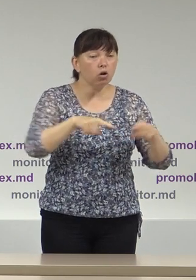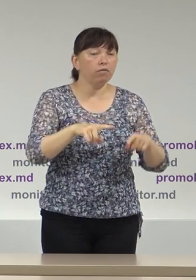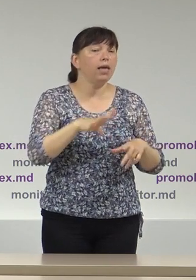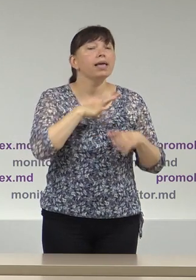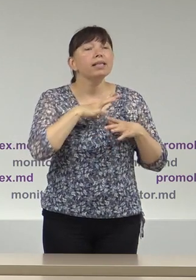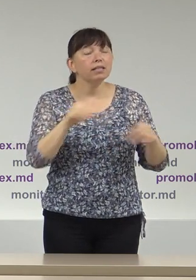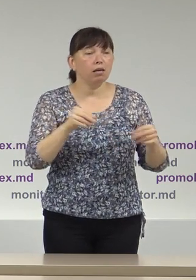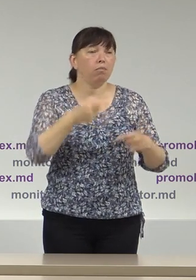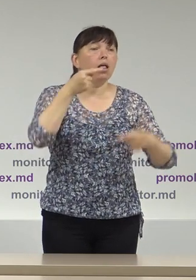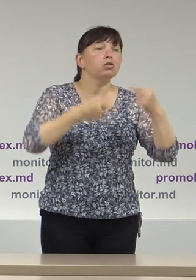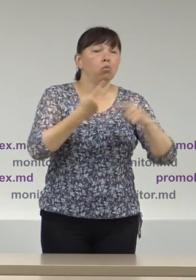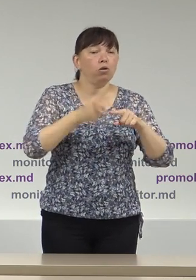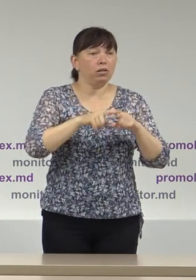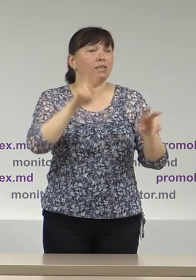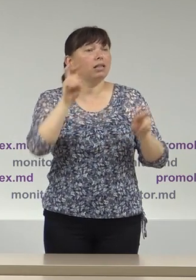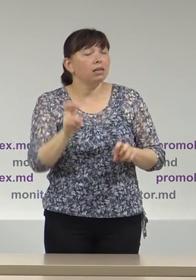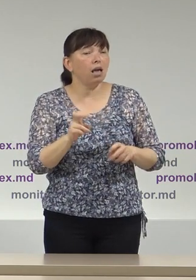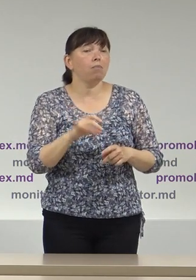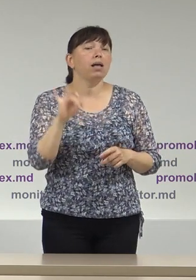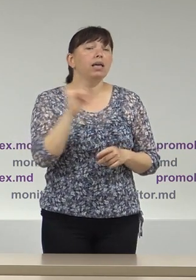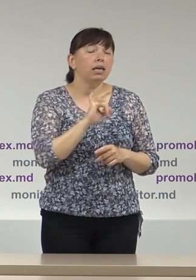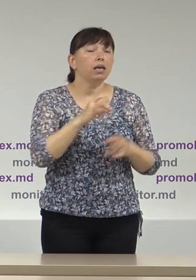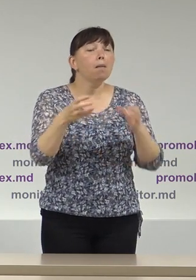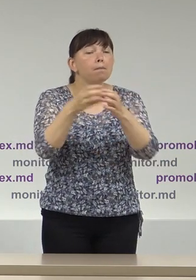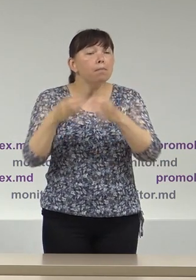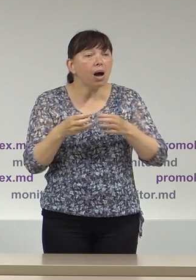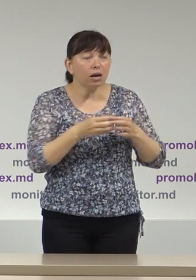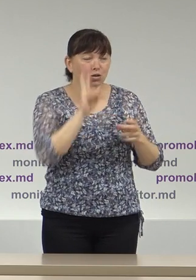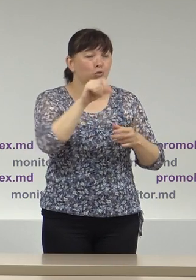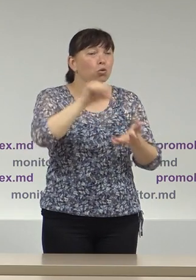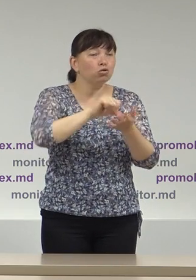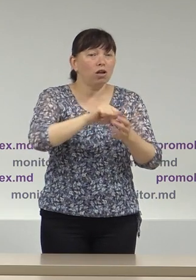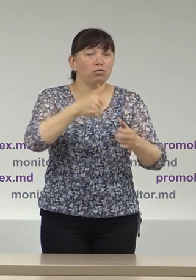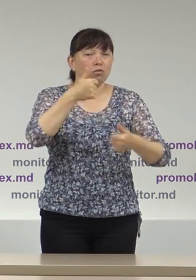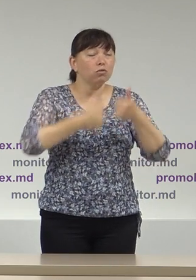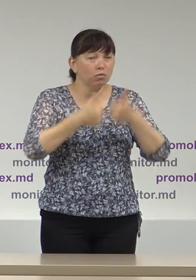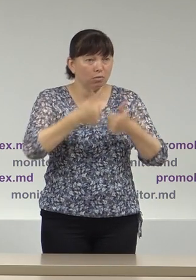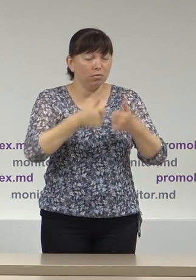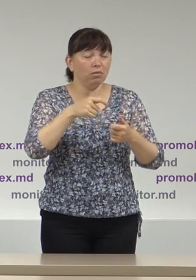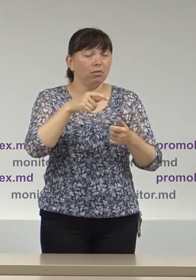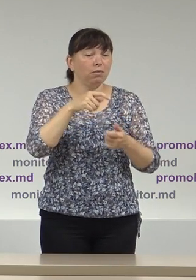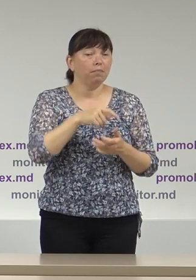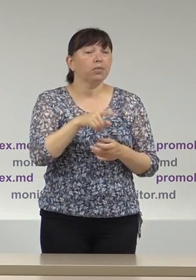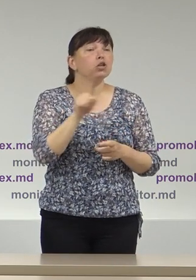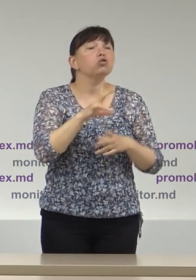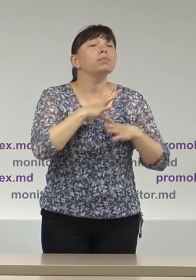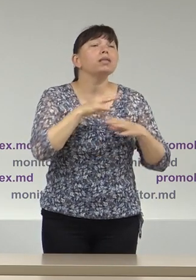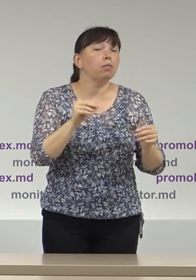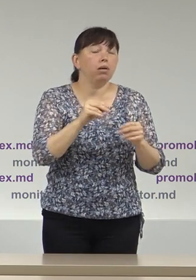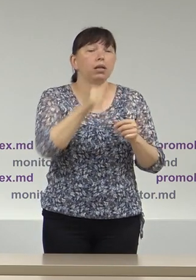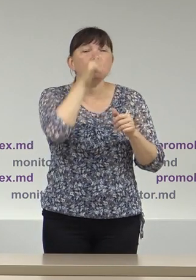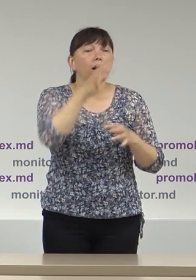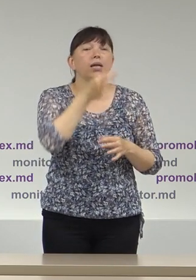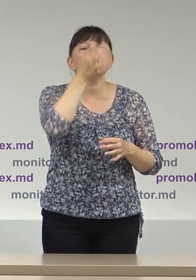dezbătut acest subiect iar concurenti partidele politice reprezentate în Consiliul Municipal să nu aibă un cuvânt de spus